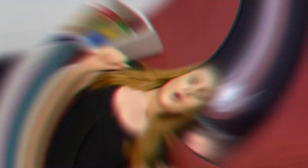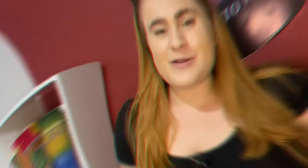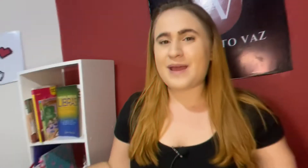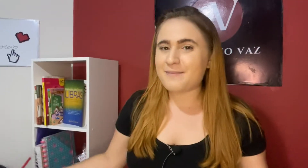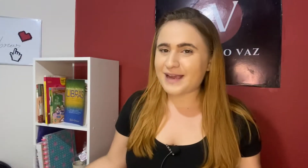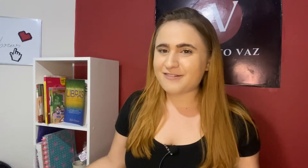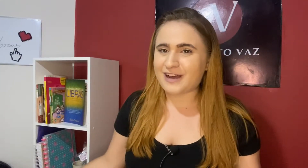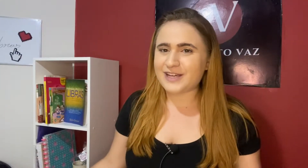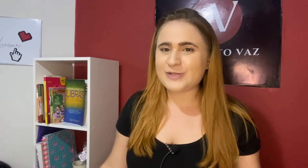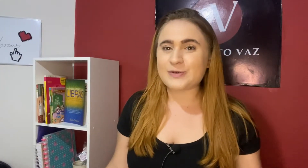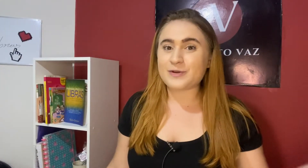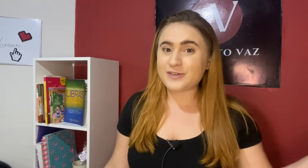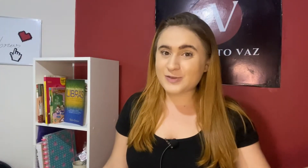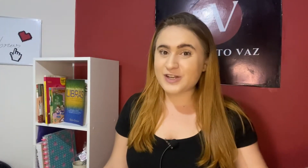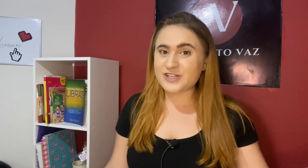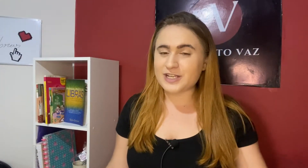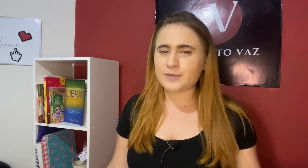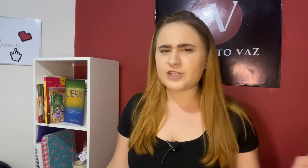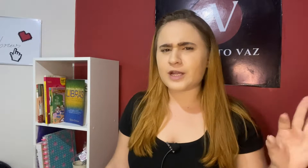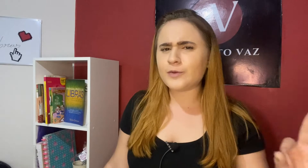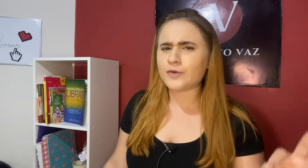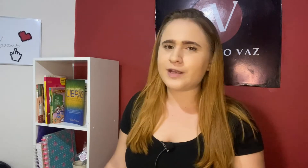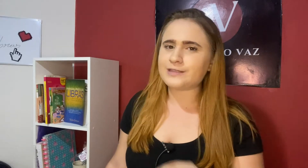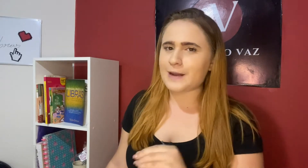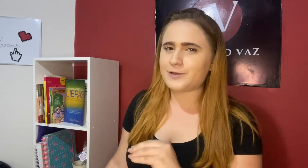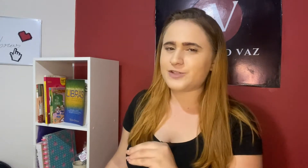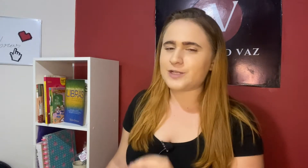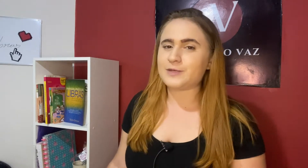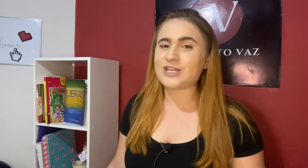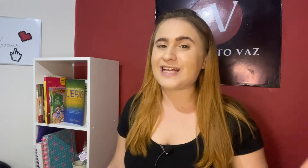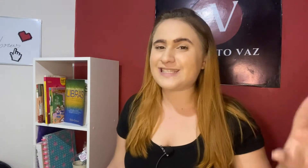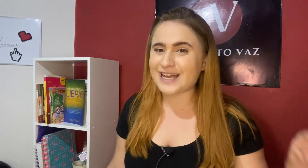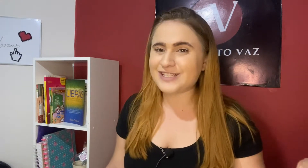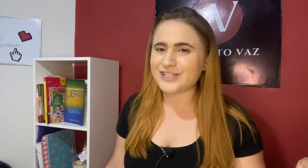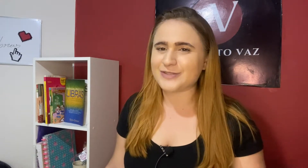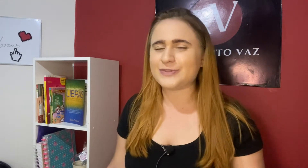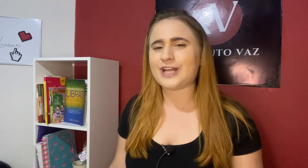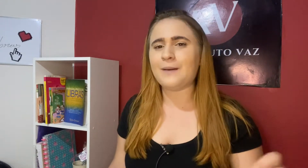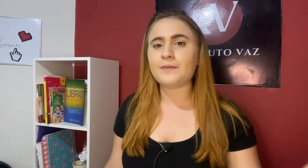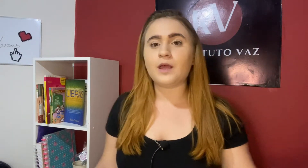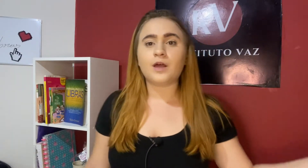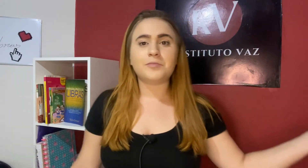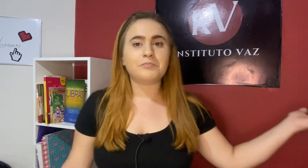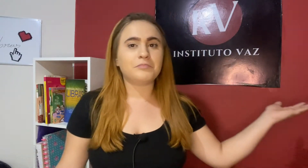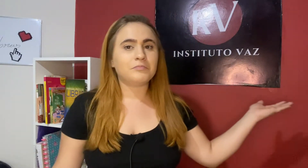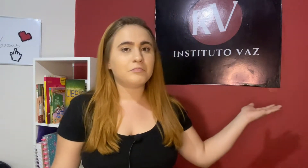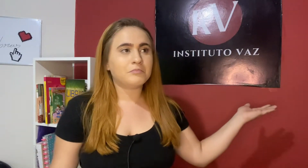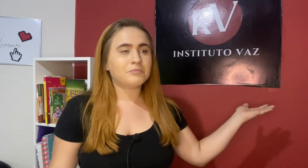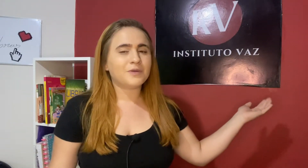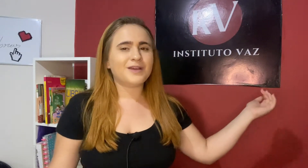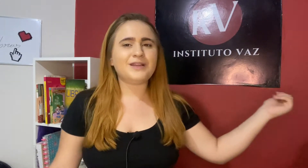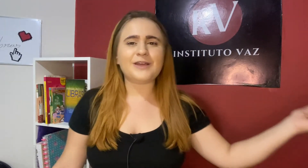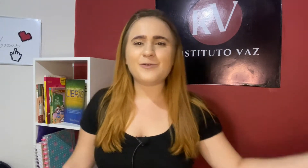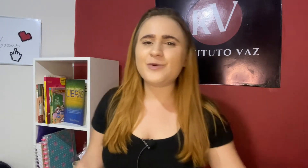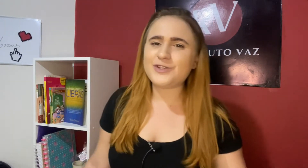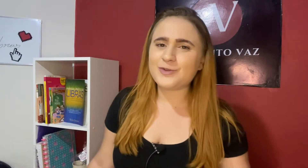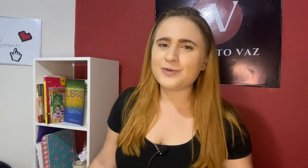O nome é Rebeca Vaz, eu sou professora de Libras, tradutora e intérprete de Libras há sete anos, tá? E tem o Instituto